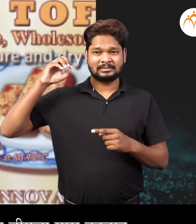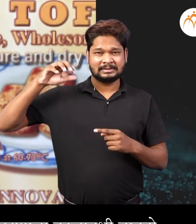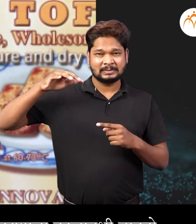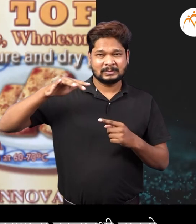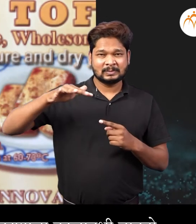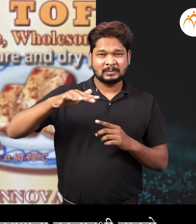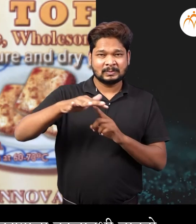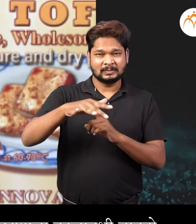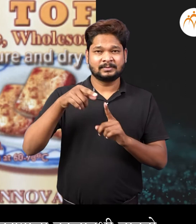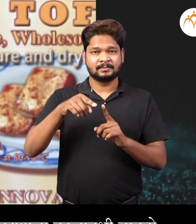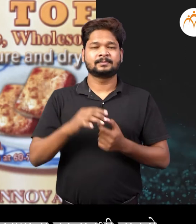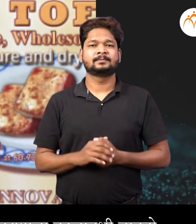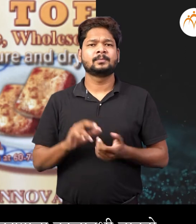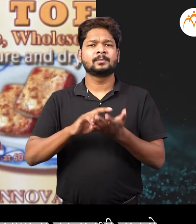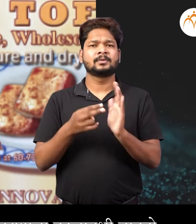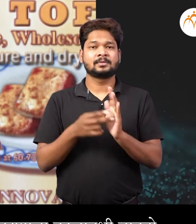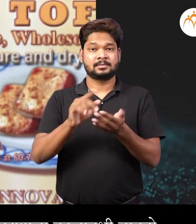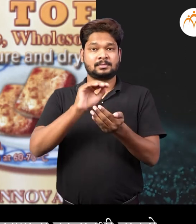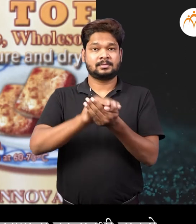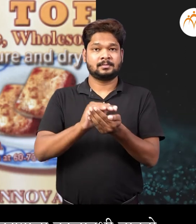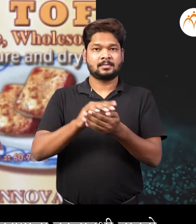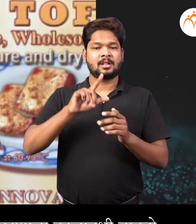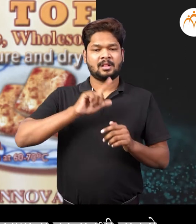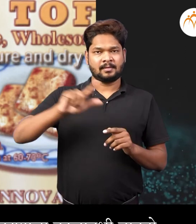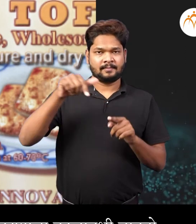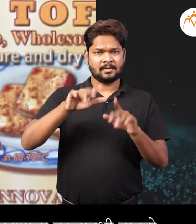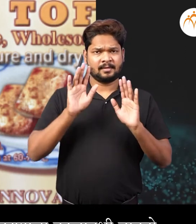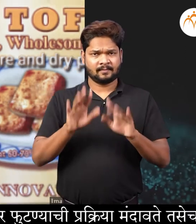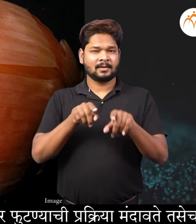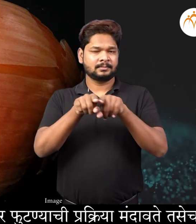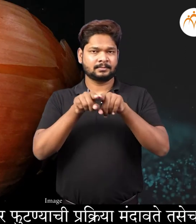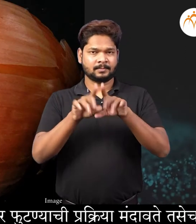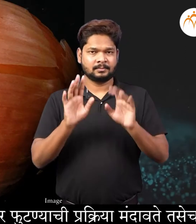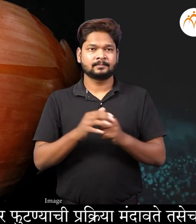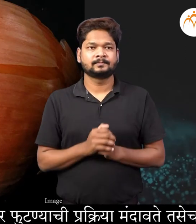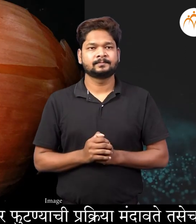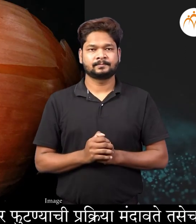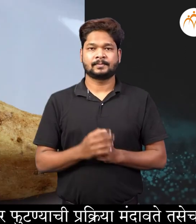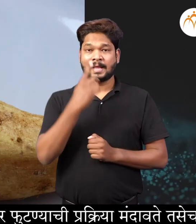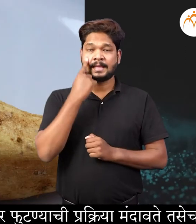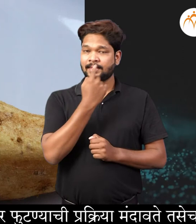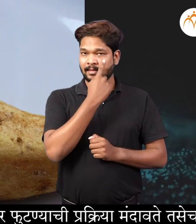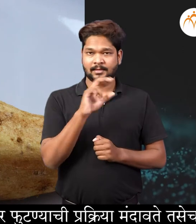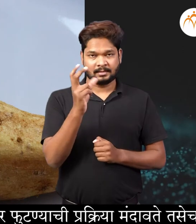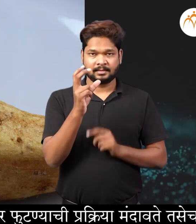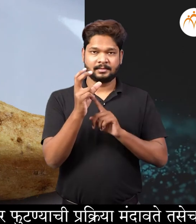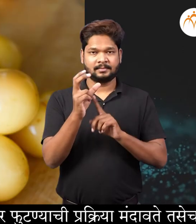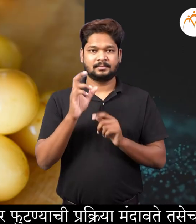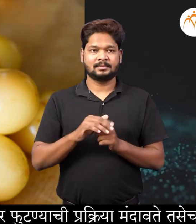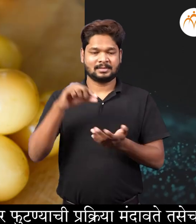या प्रक्रिय मुणे अन्न पदार्थानचा टिकावनेचा कालावधी वारतो या मुणे कांदे, लसून, बटाटे